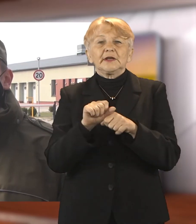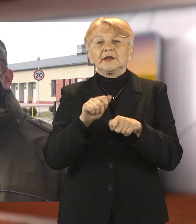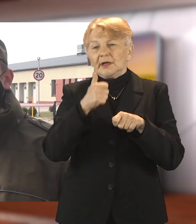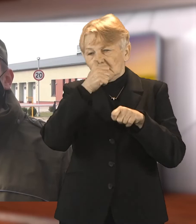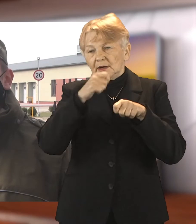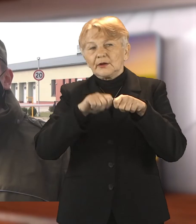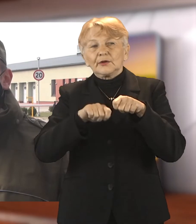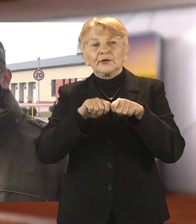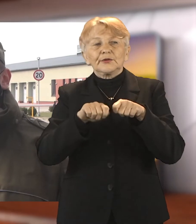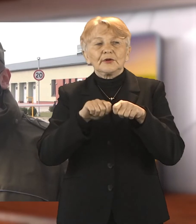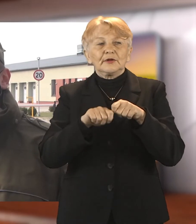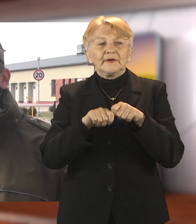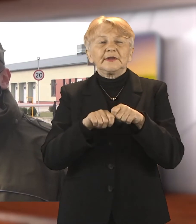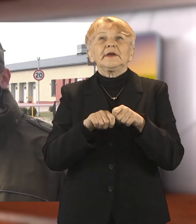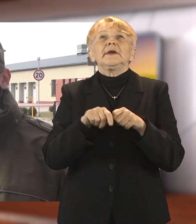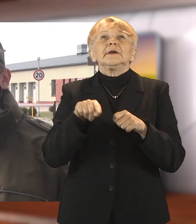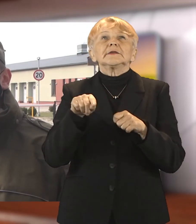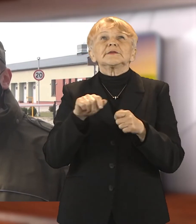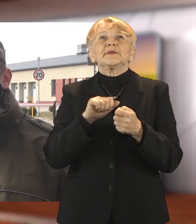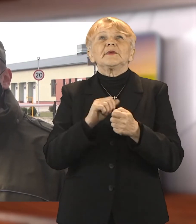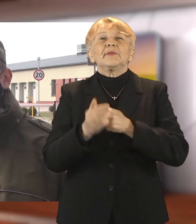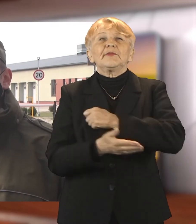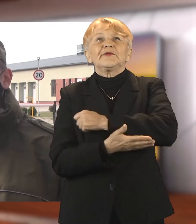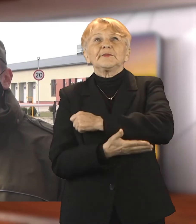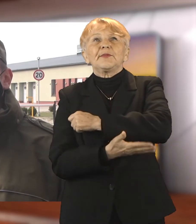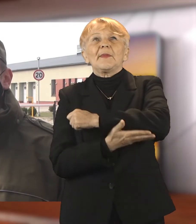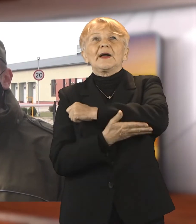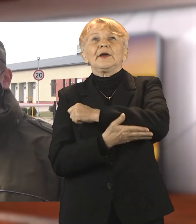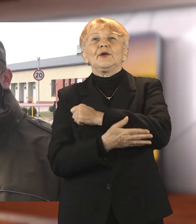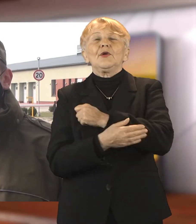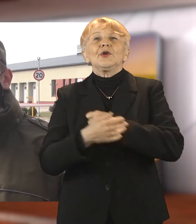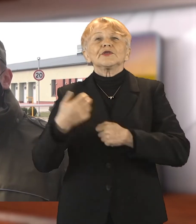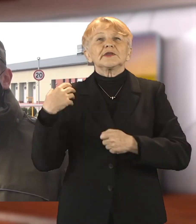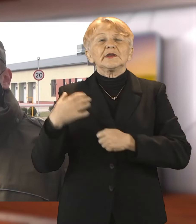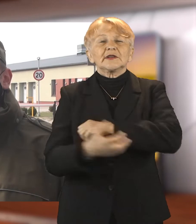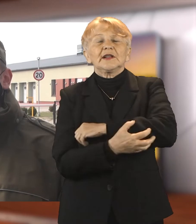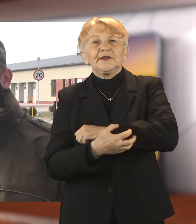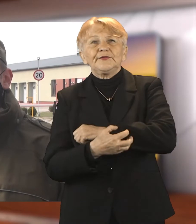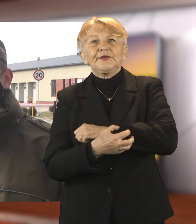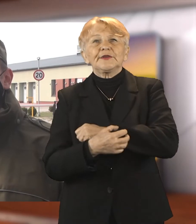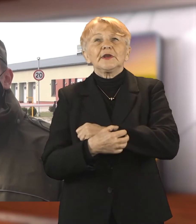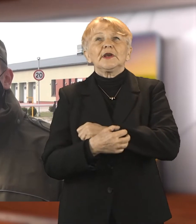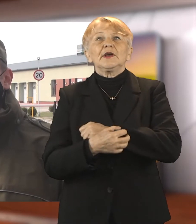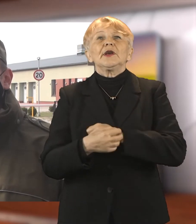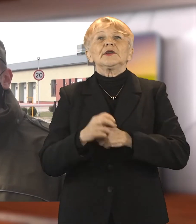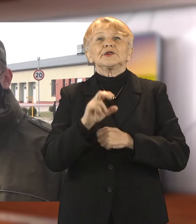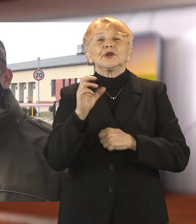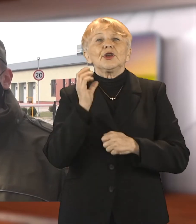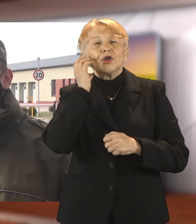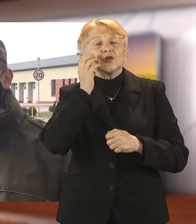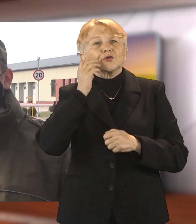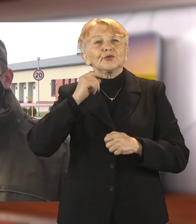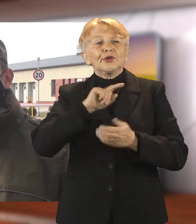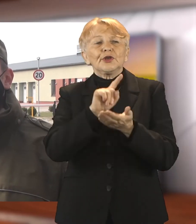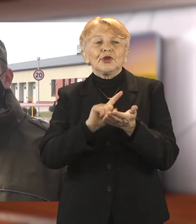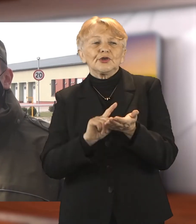Funkcjonariusze wspierają funkcjonariusze z placówki w Katowicach-Pierzowicach oraz z Komendy Oddziału. Zostało do nas delegowanych 30